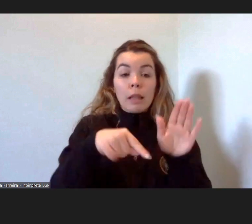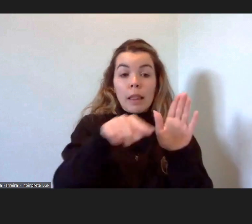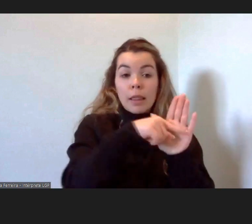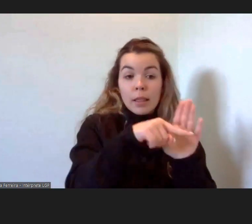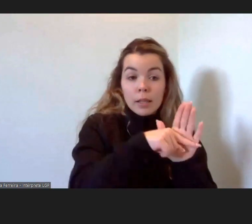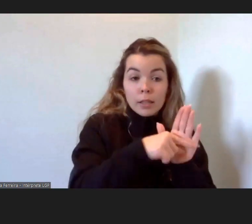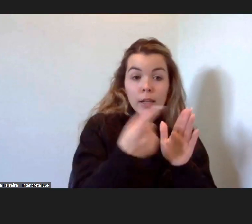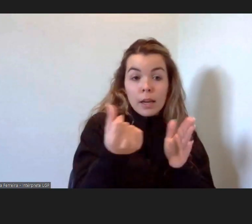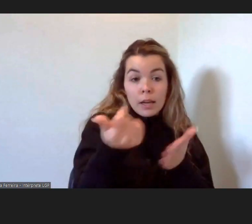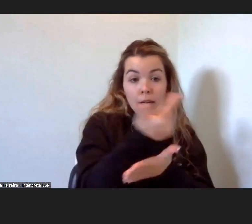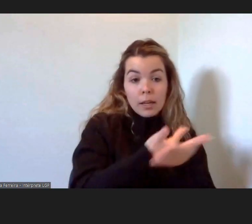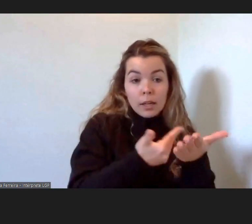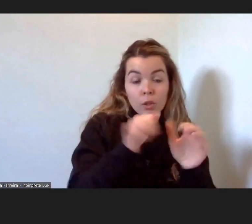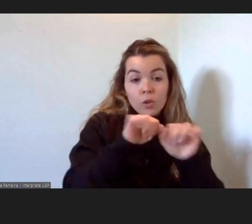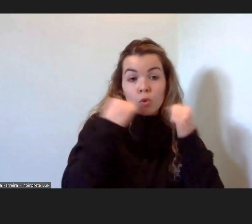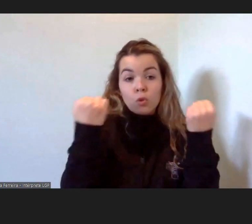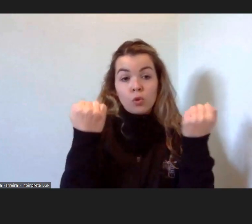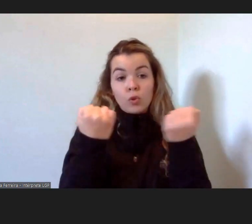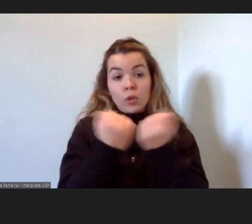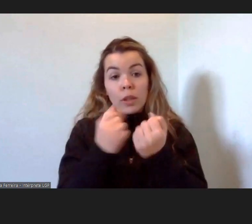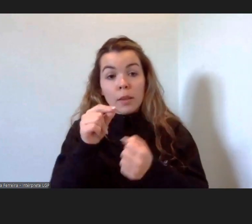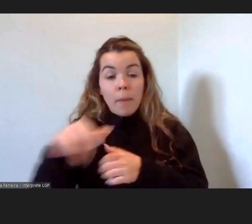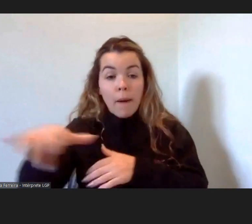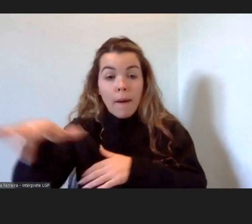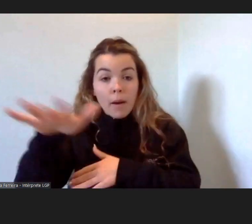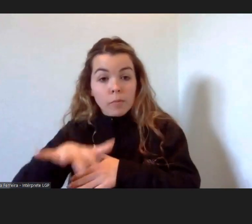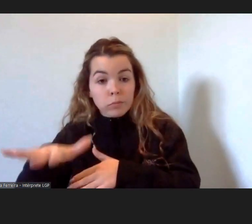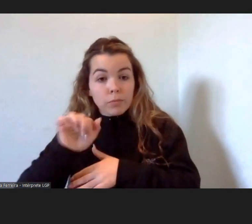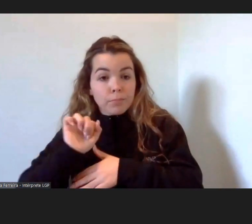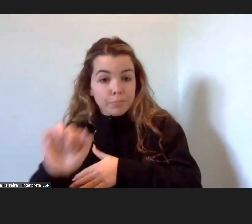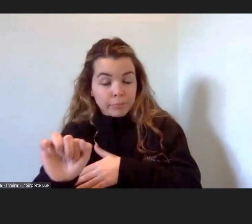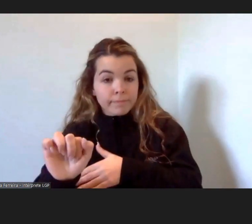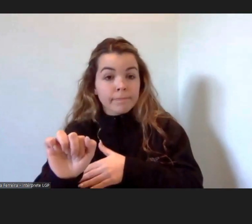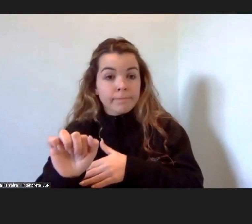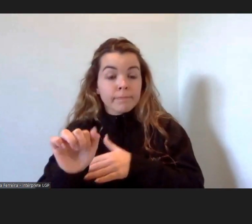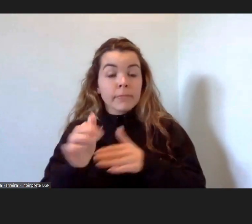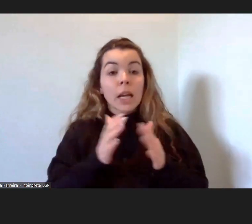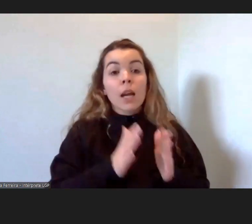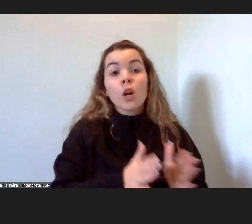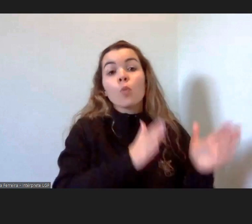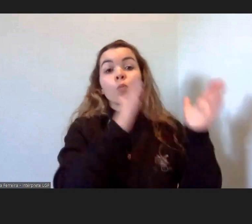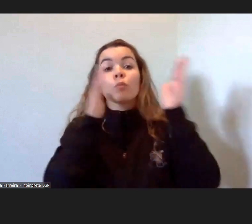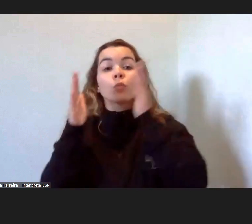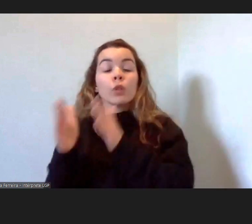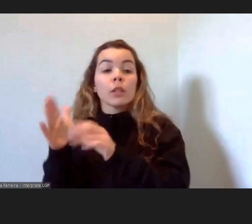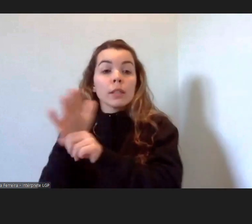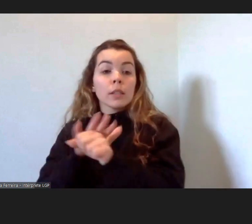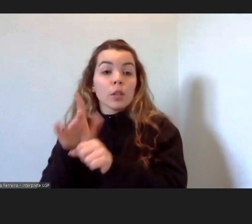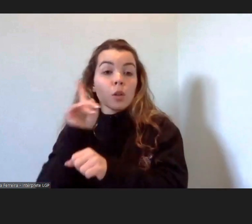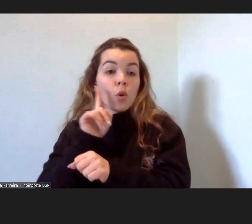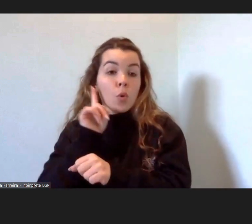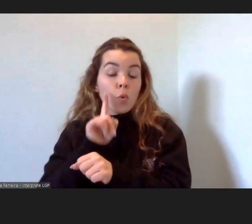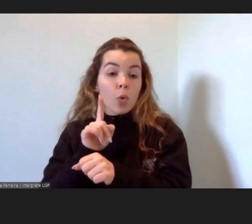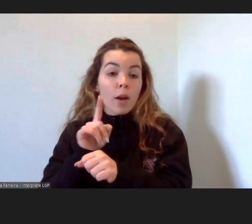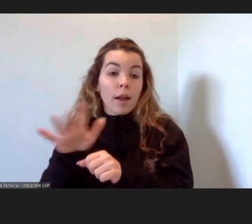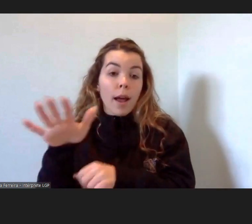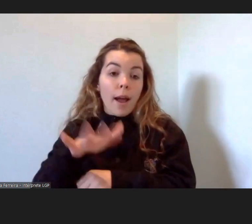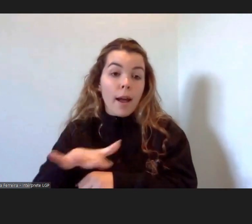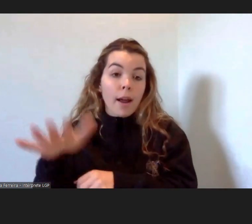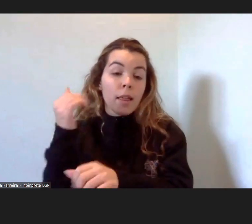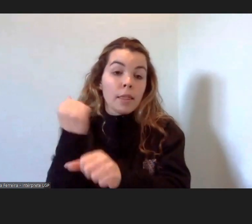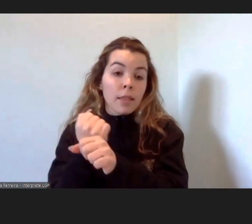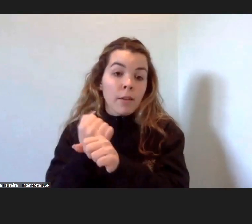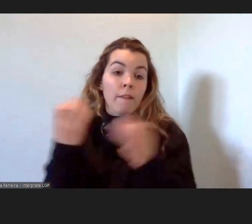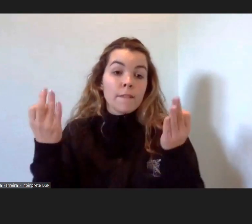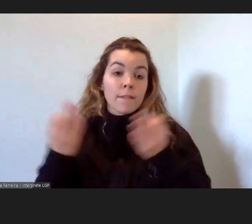econômico, social e territorial. Por outro lado, outra questão importante é a questão do mercado de trabalho e, de facto,